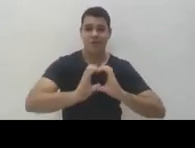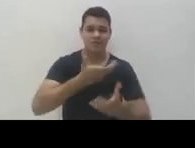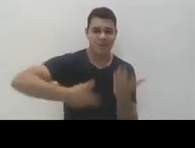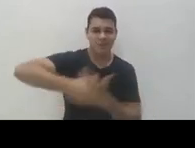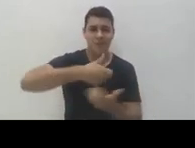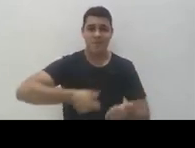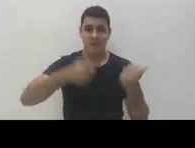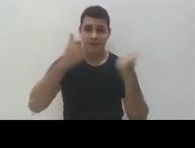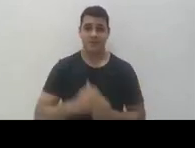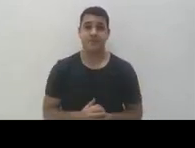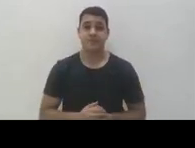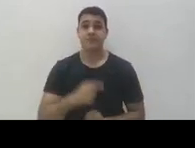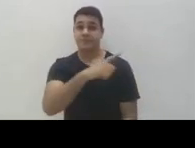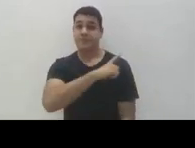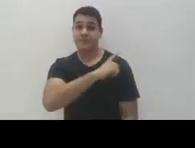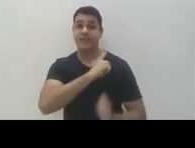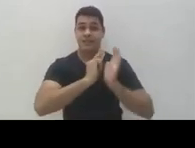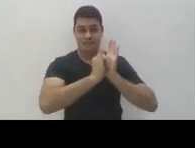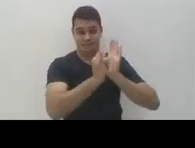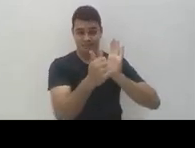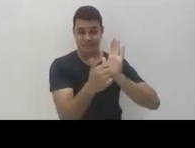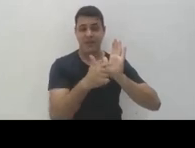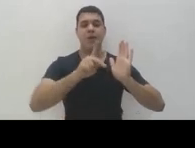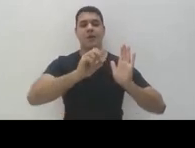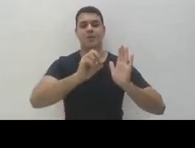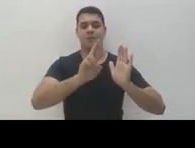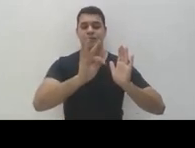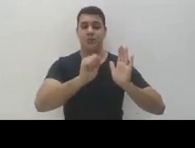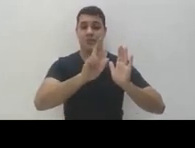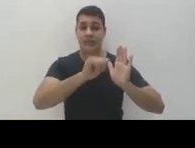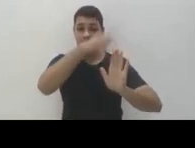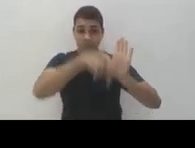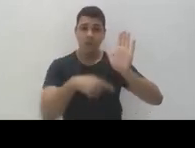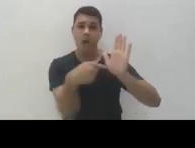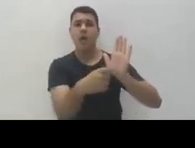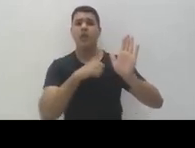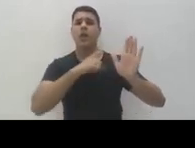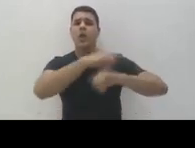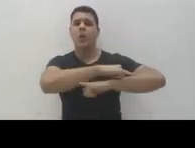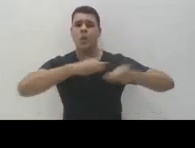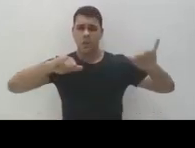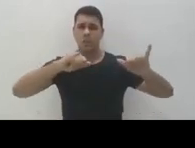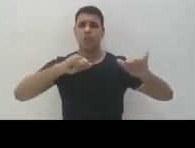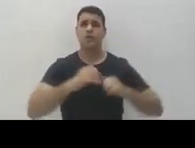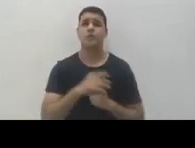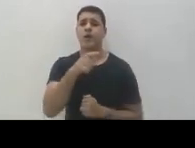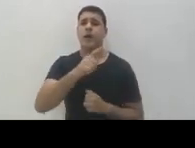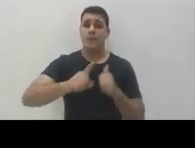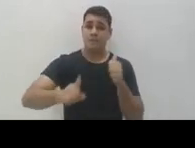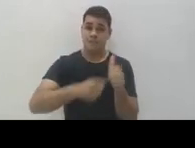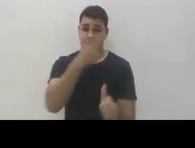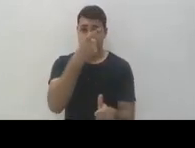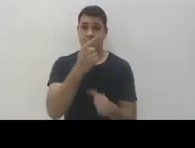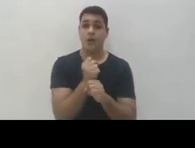Bom, e temos a portaria da Fiu Cruz, que foi a VP que lançou. A primeira foi em 2017,